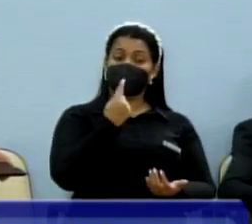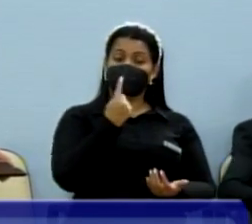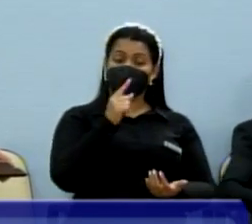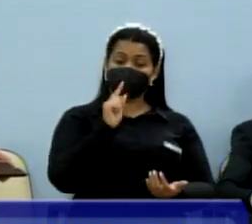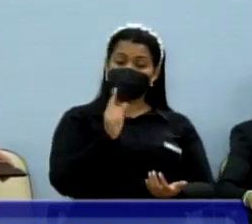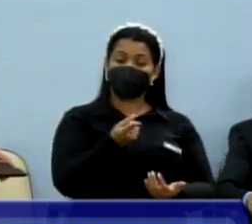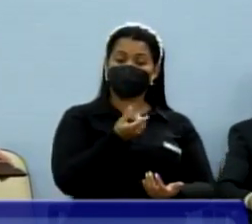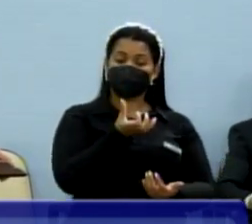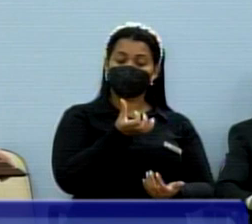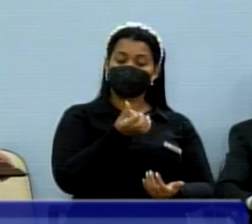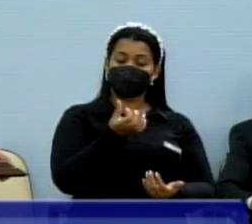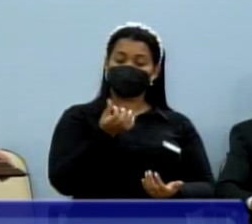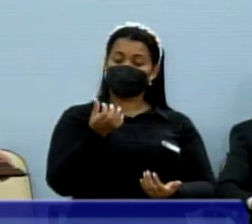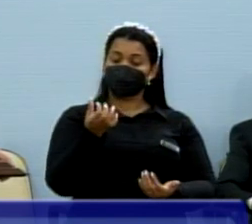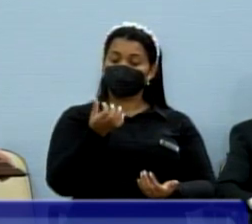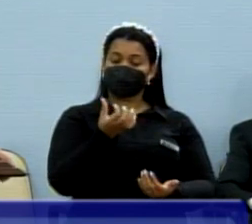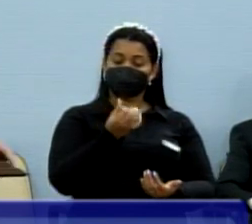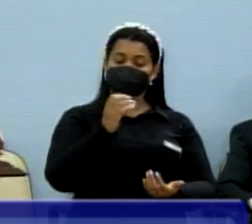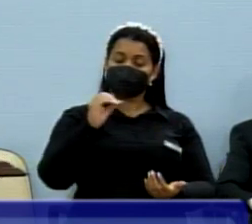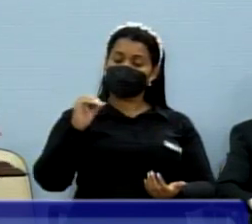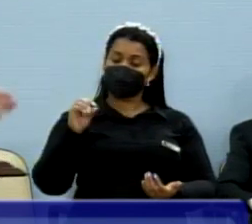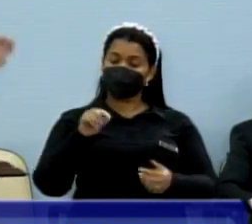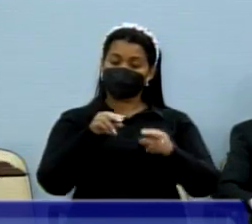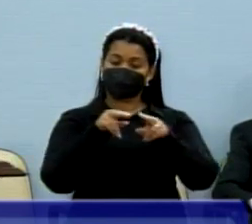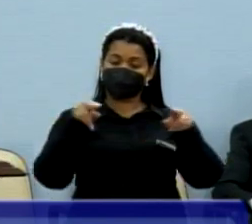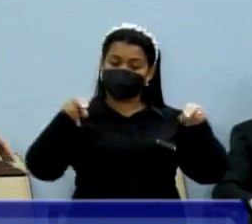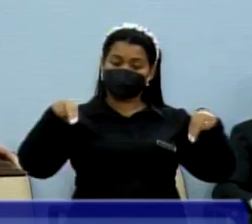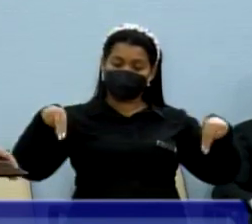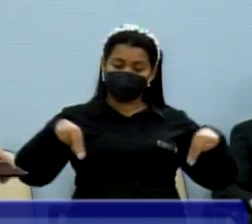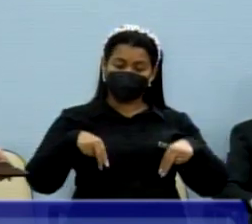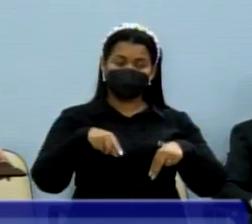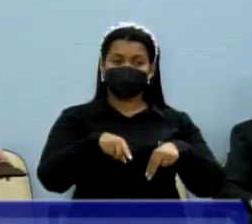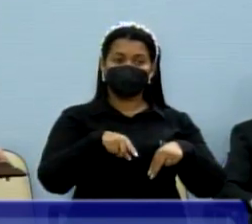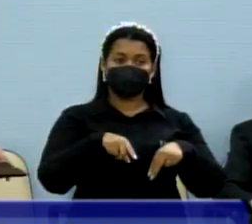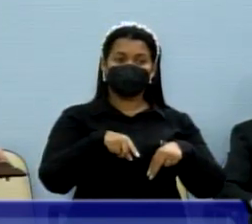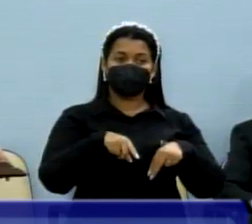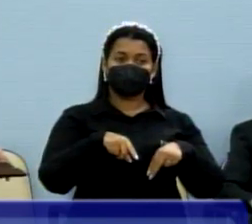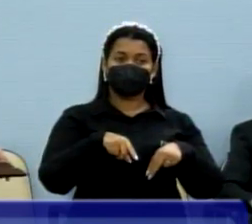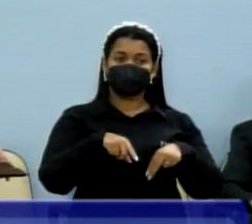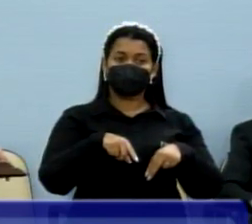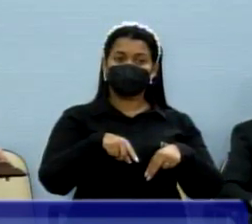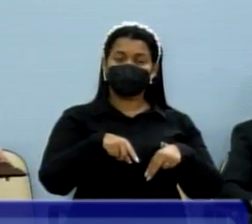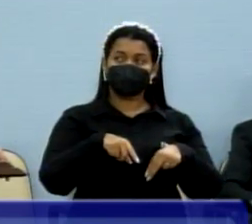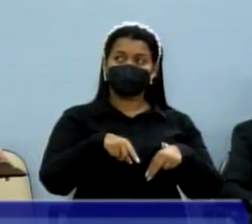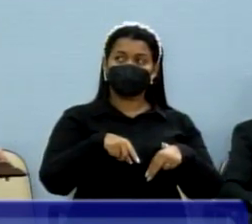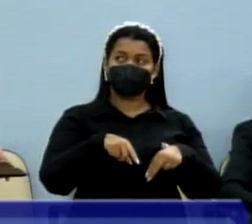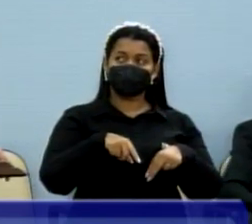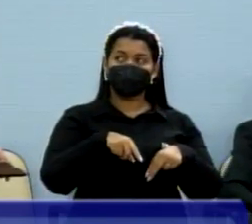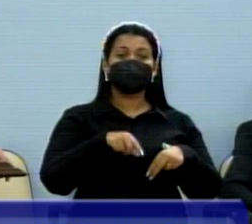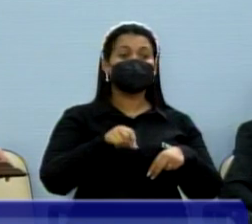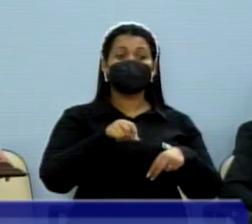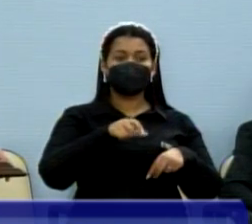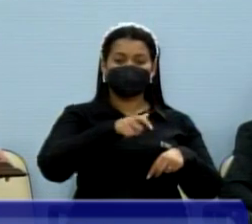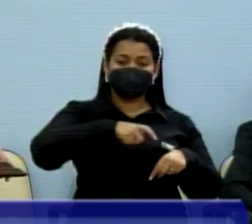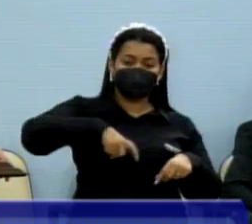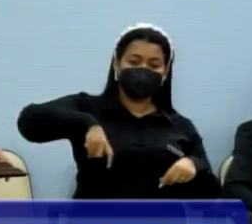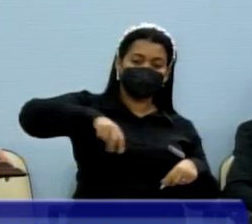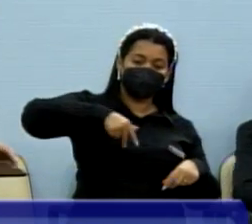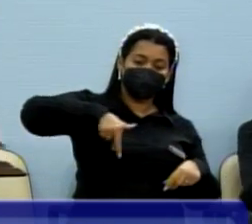metros de extensão toda a obra, com pista de caminhada e ciclismo.